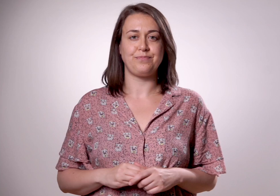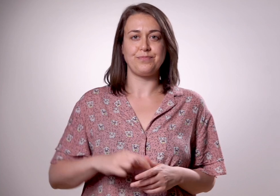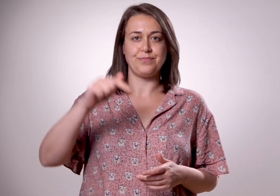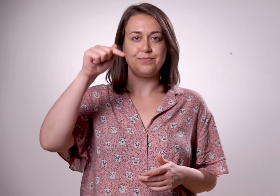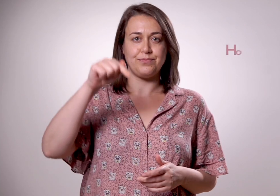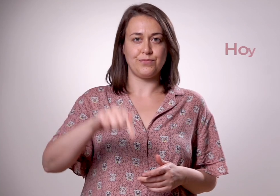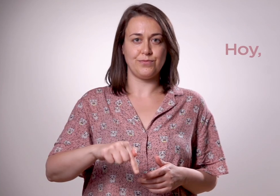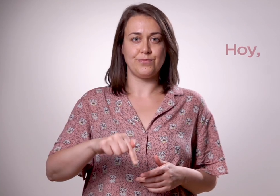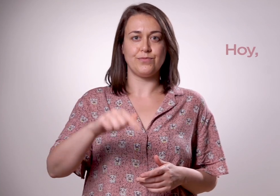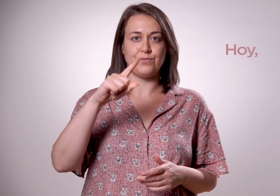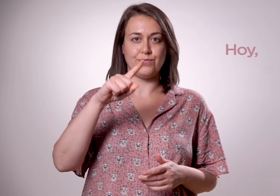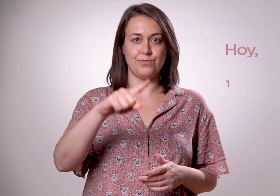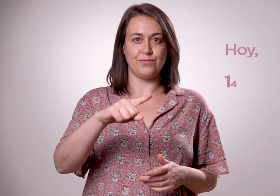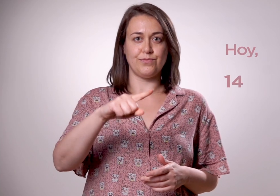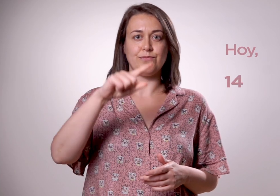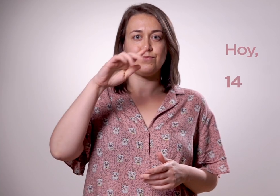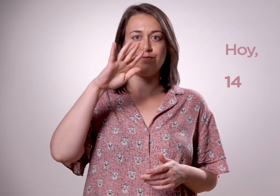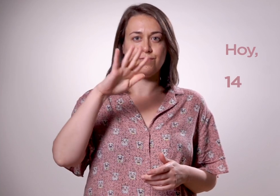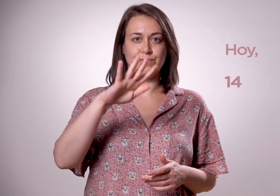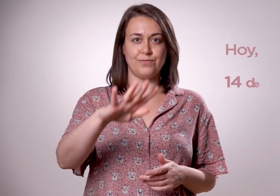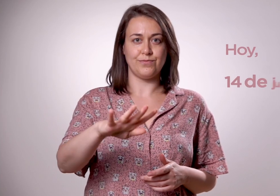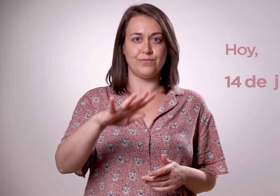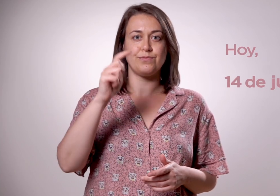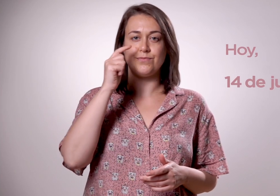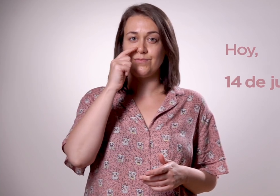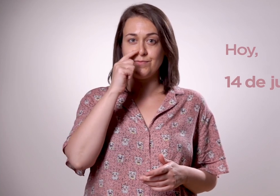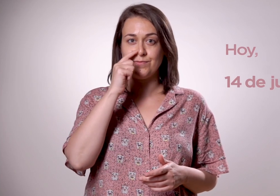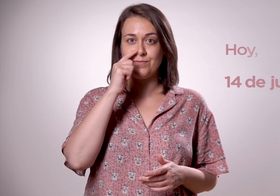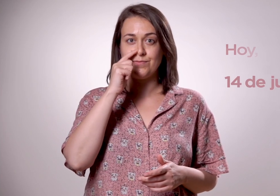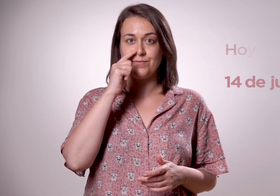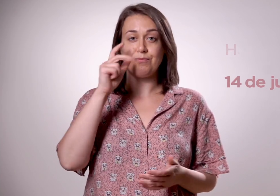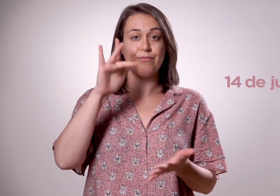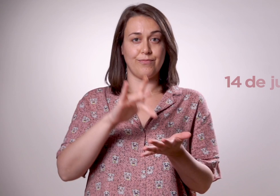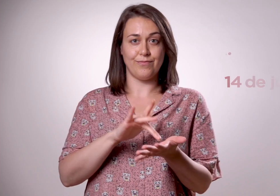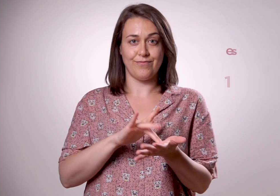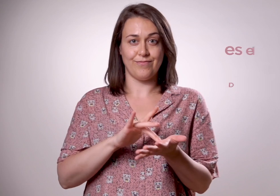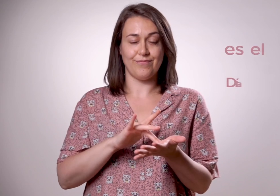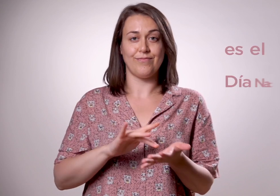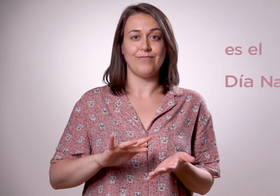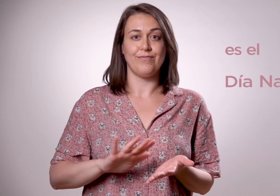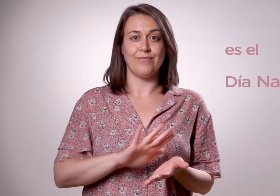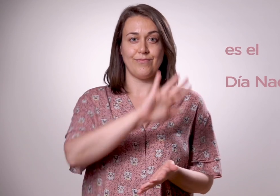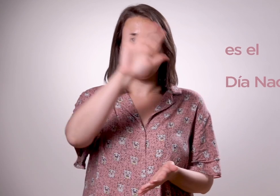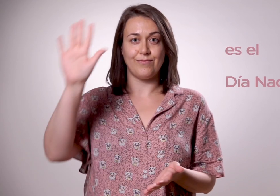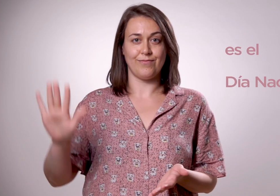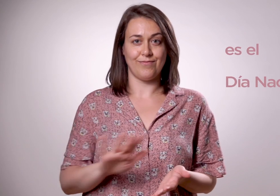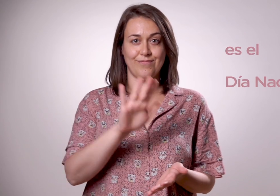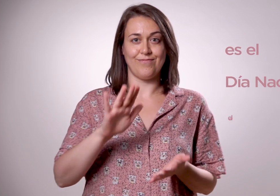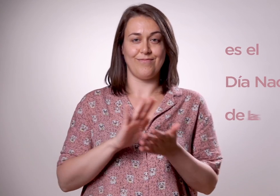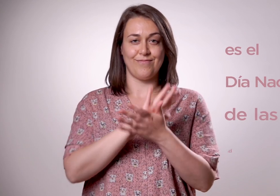Hoy, 14 de junio, es el Día Nacional de